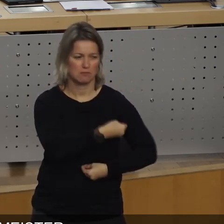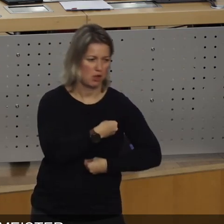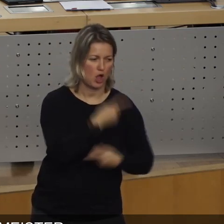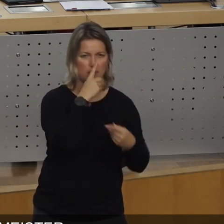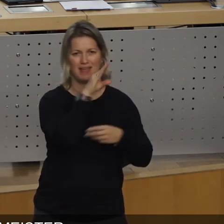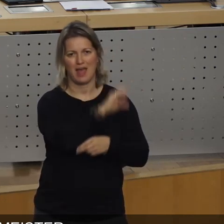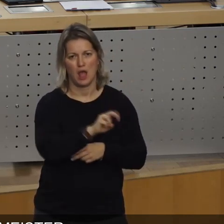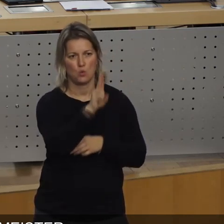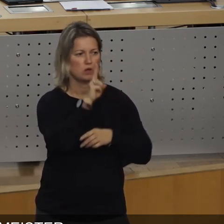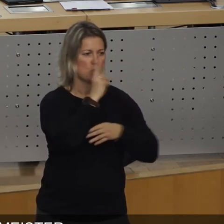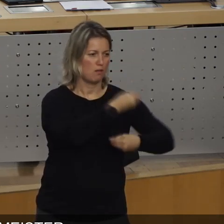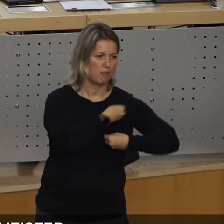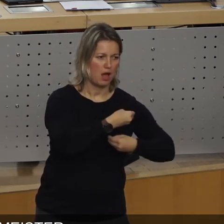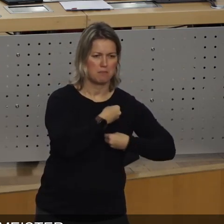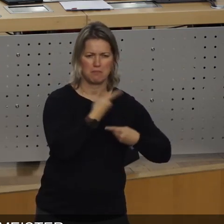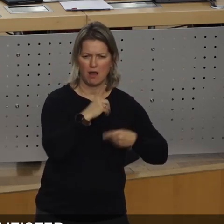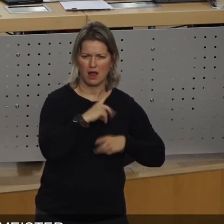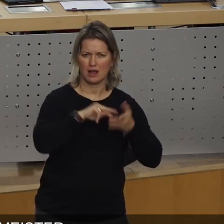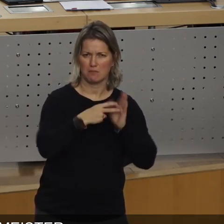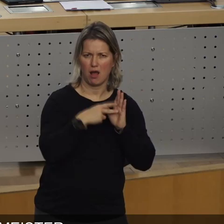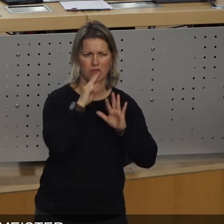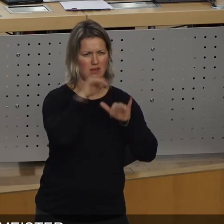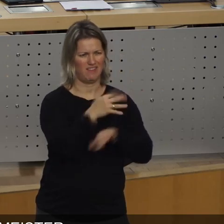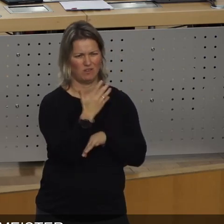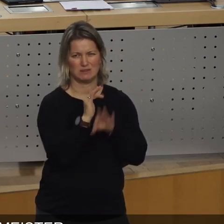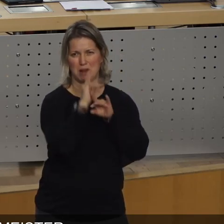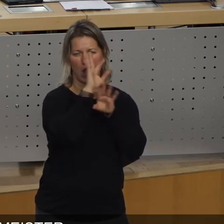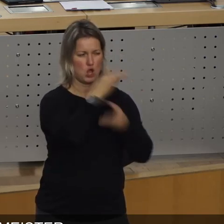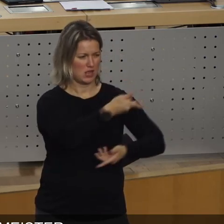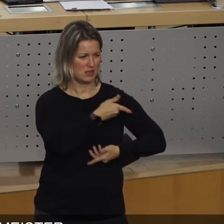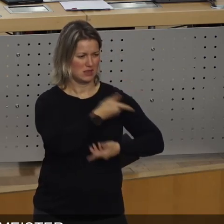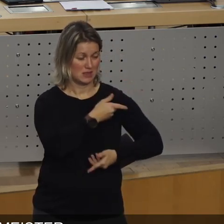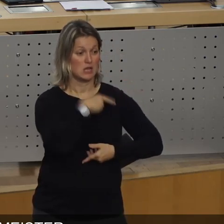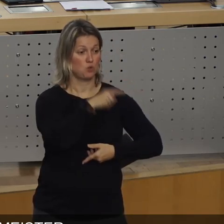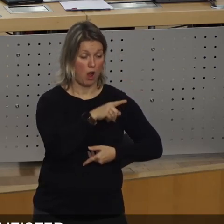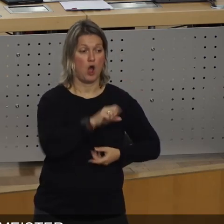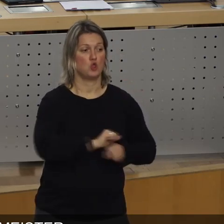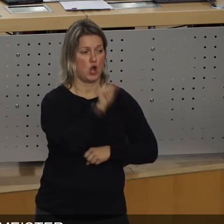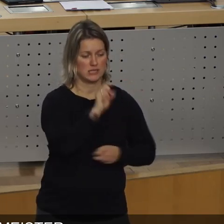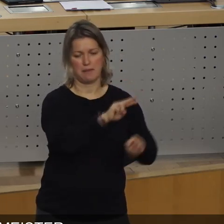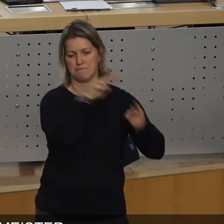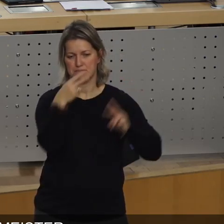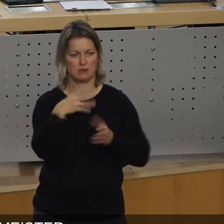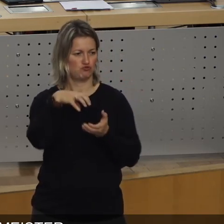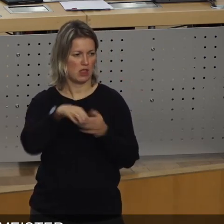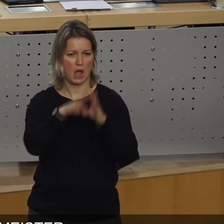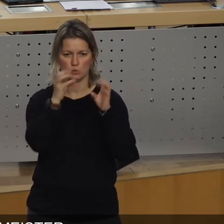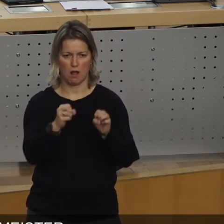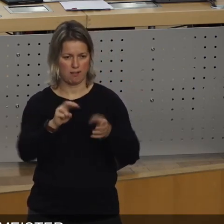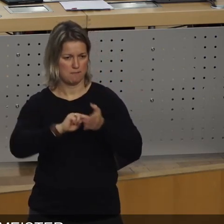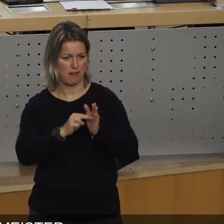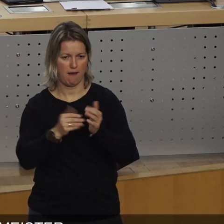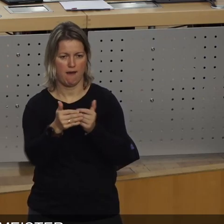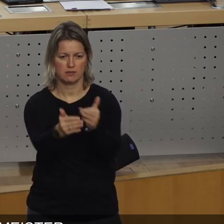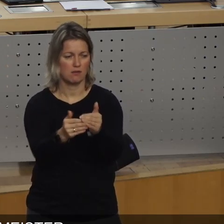was knapp 50 Millionen ausmachte. Das kann man nicht eins zu eins natürlich in den städtischen Haushalt hineintragen. Aber wir sollten das